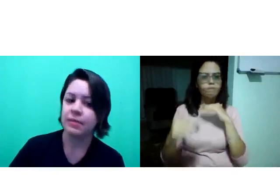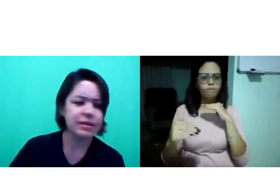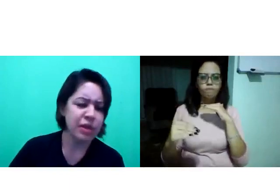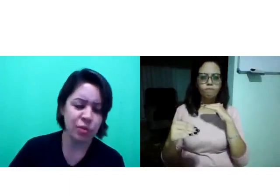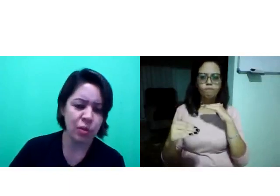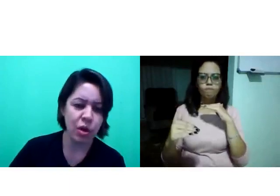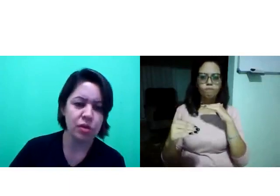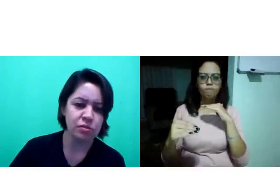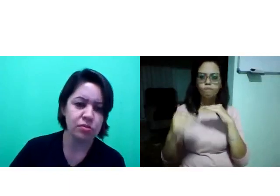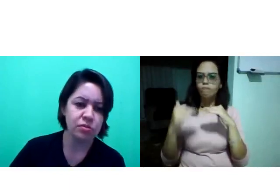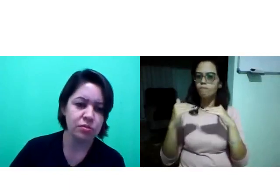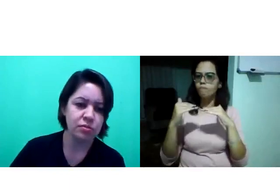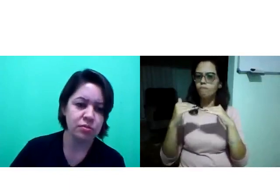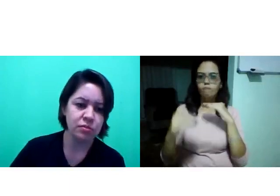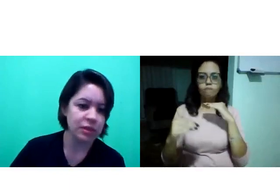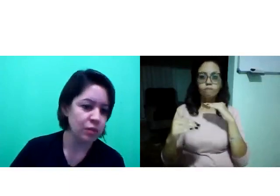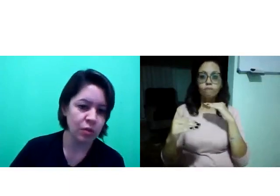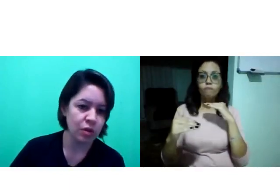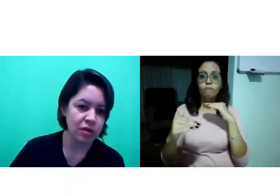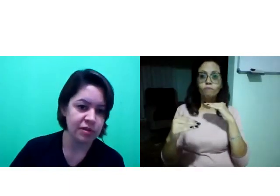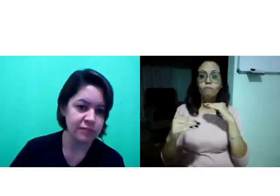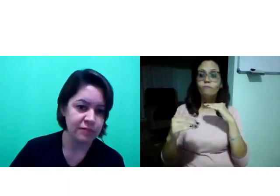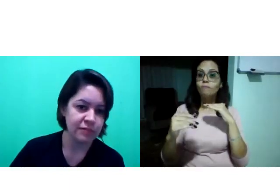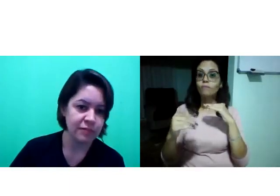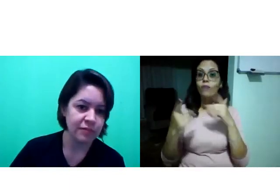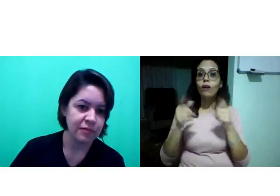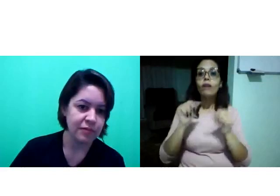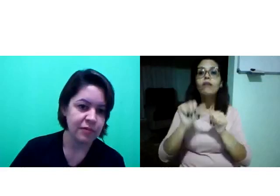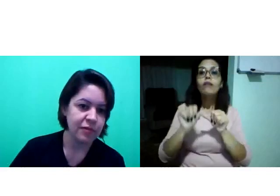não concordo. Não concordo.